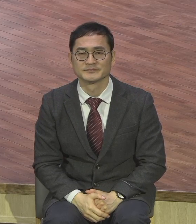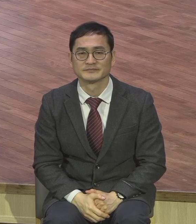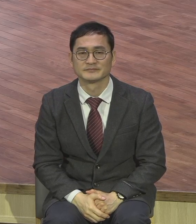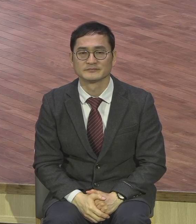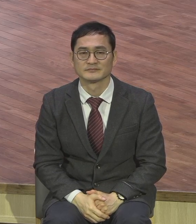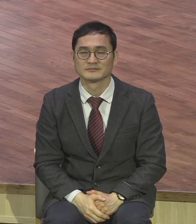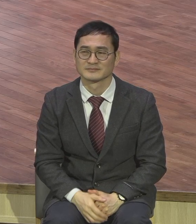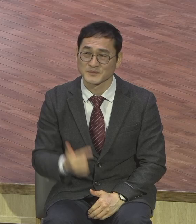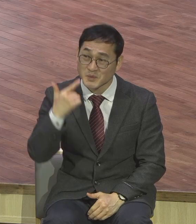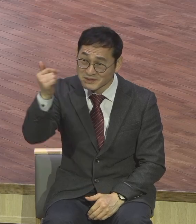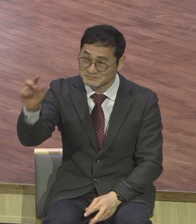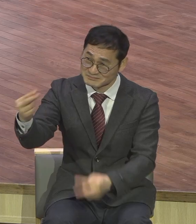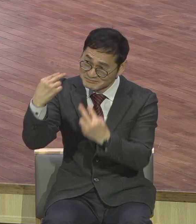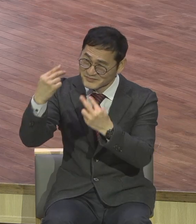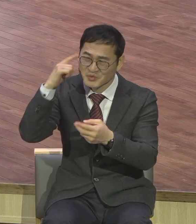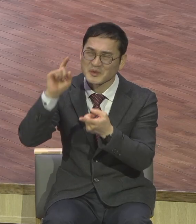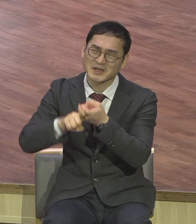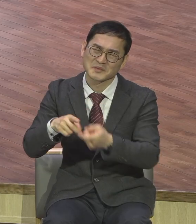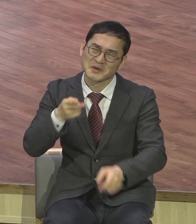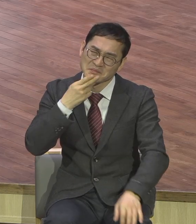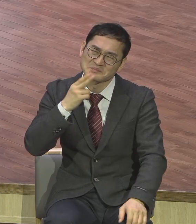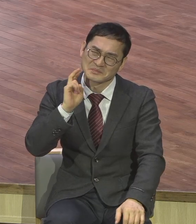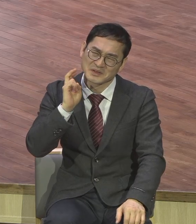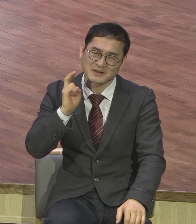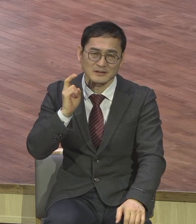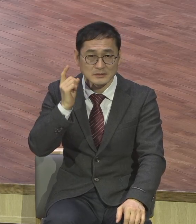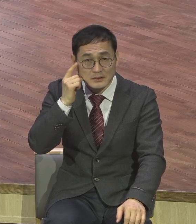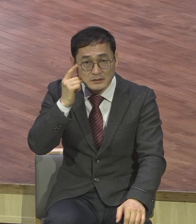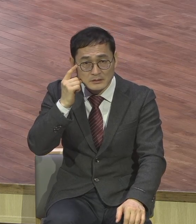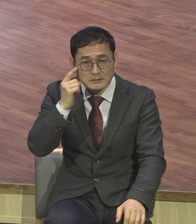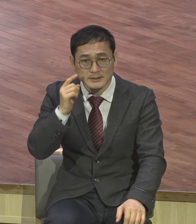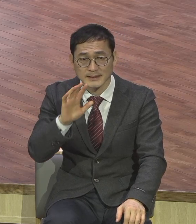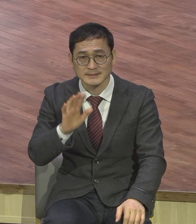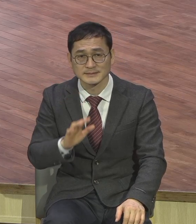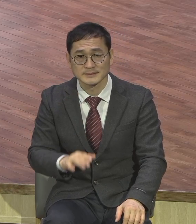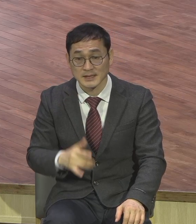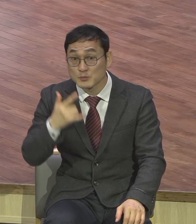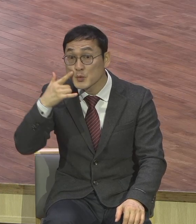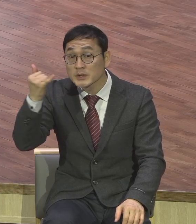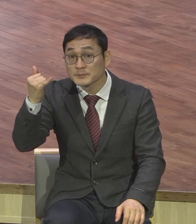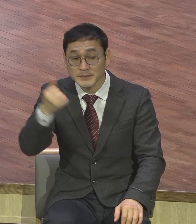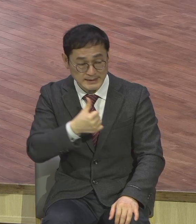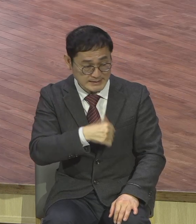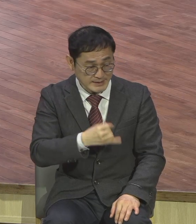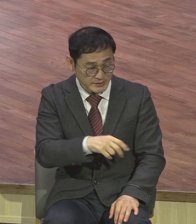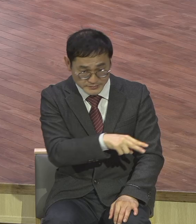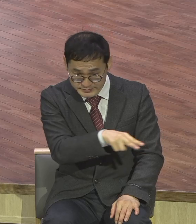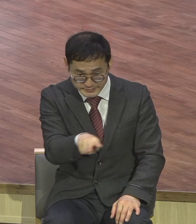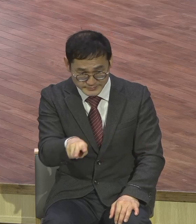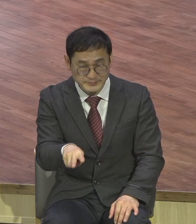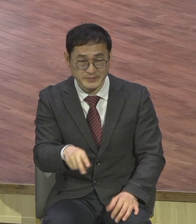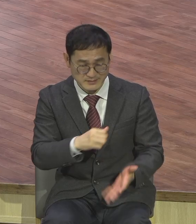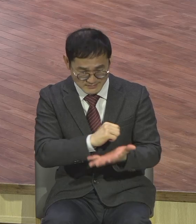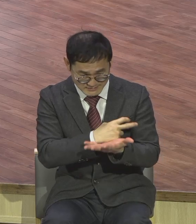여러분 부모 심정되어 보세요 부모는 자식이 많고 죽고 내 자식은 하나같이 사랑스러운 거예요